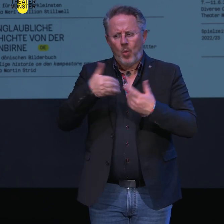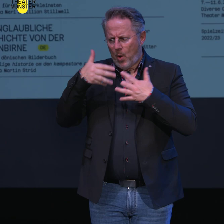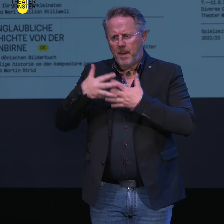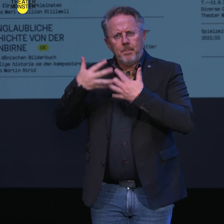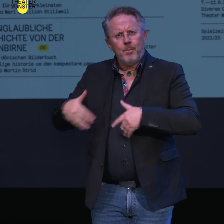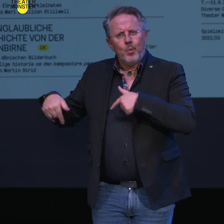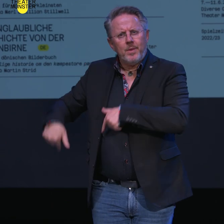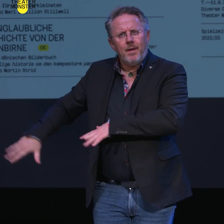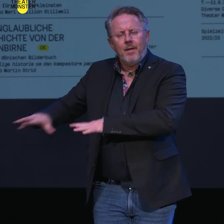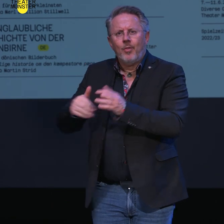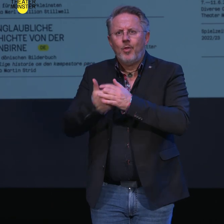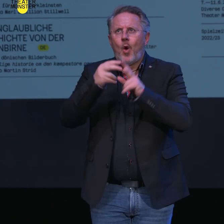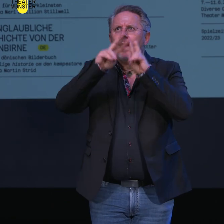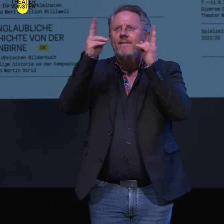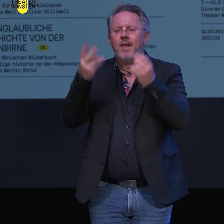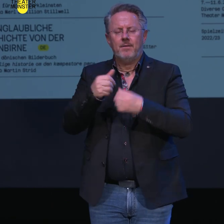erschafft.